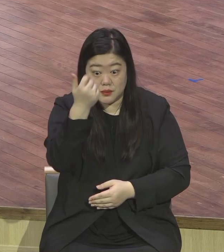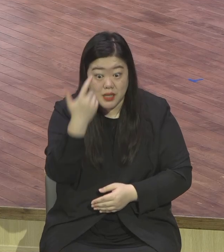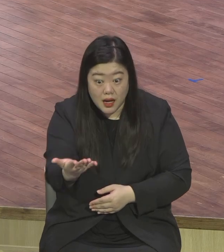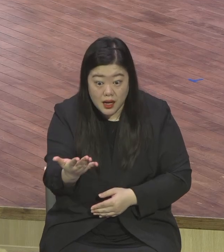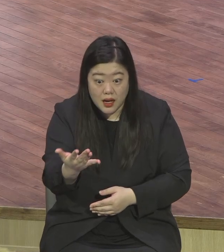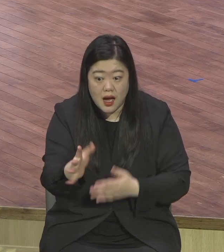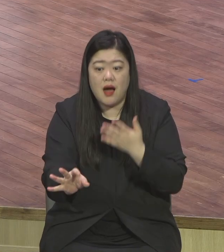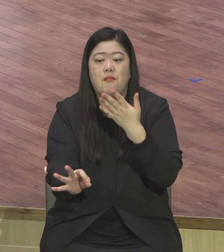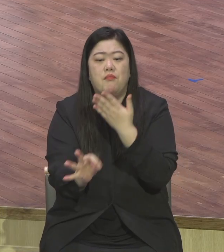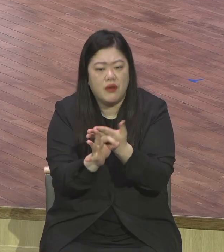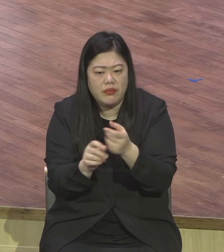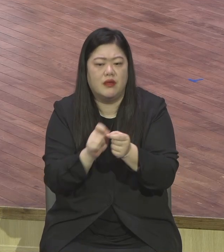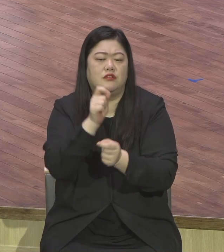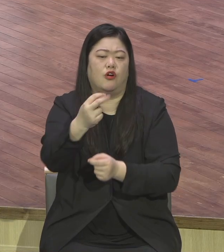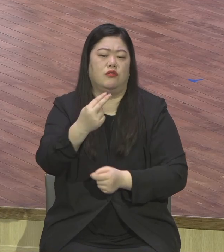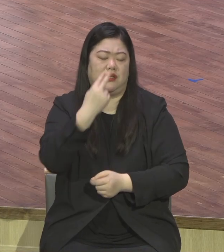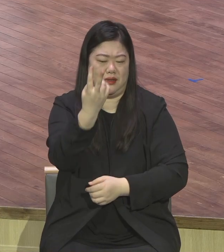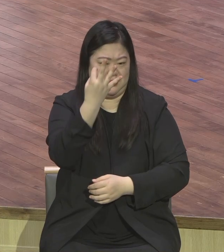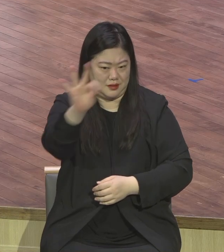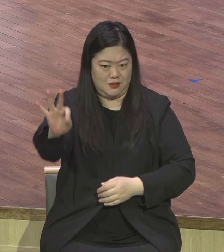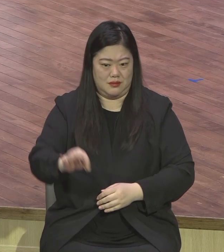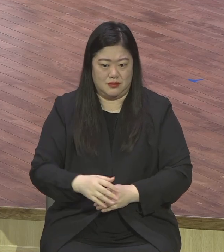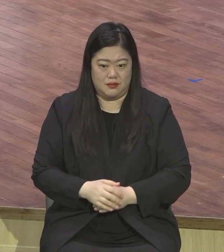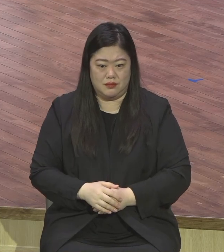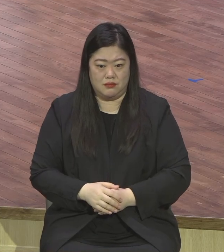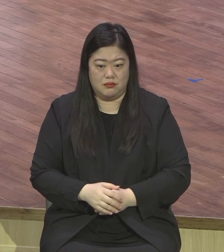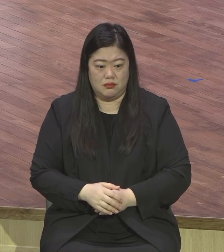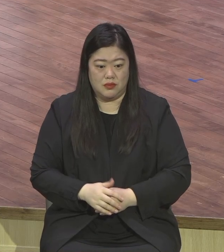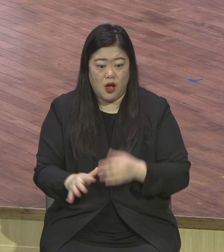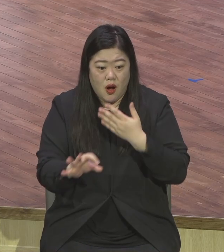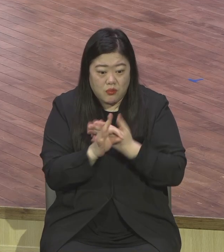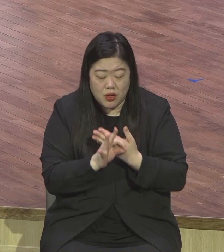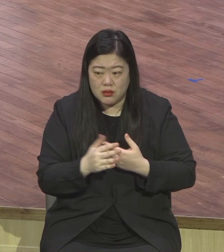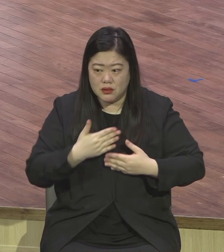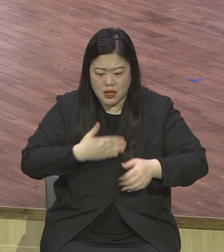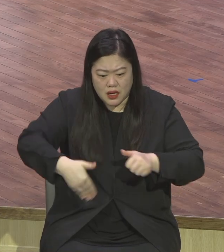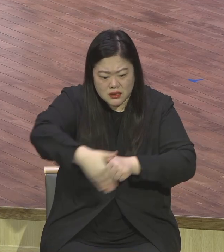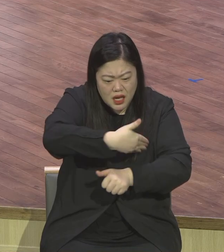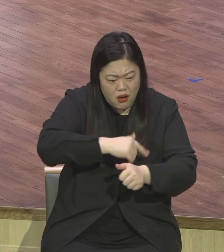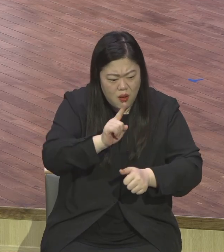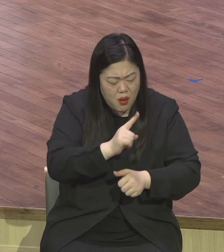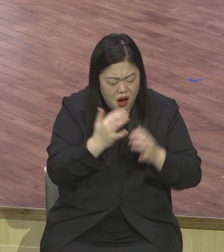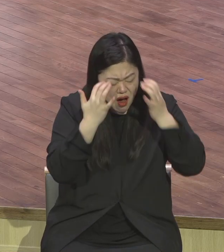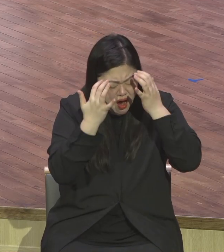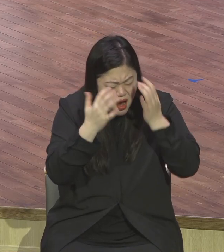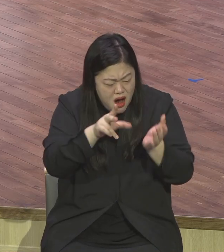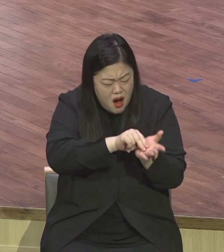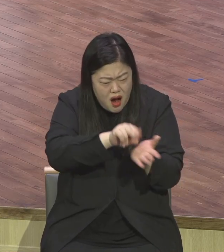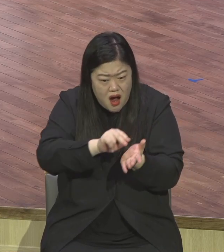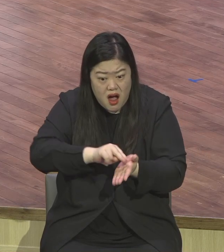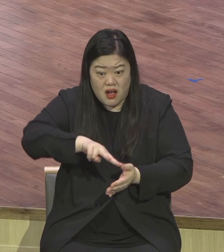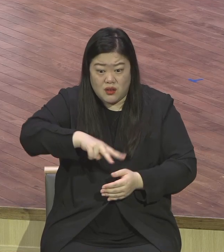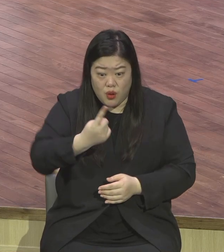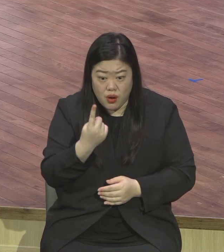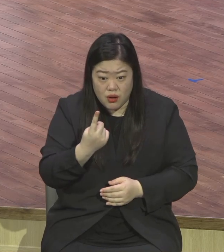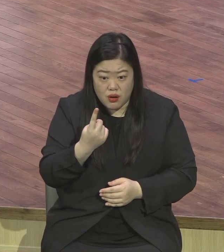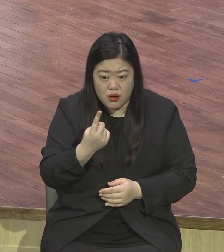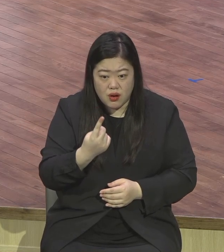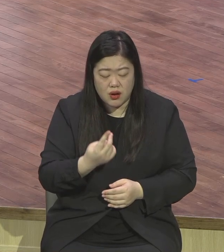얻은 자의 모습 새고랑 소리에 들어가도 괜찮고 풍물 속에 들어가도 괜찮고 예수 믿는 것 때문에 손에 좀 봐도 괜찮고